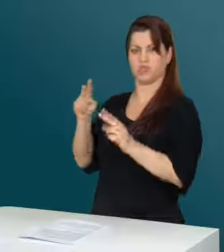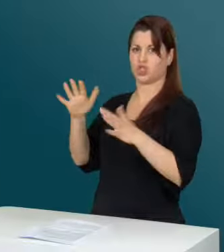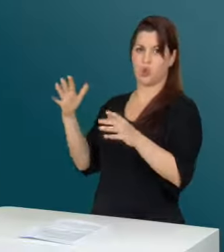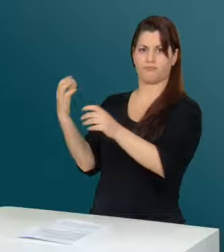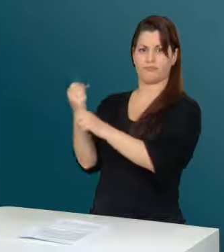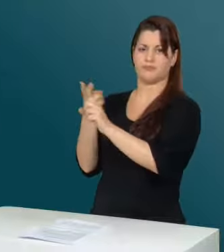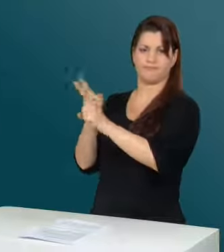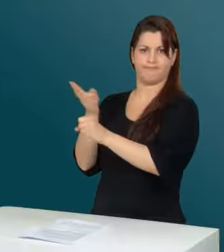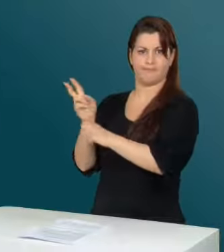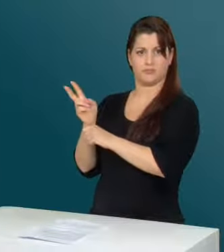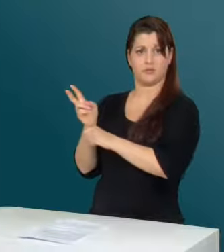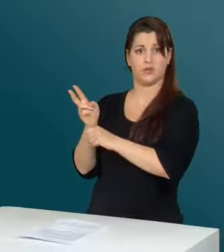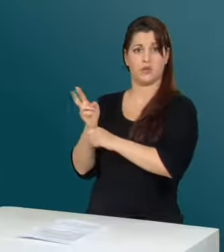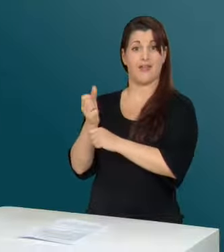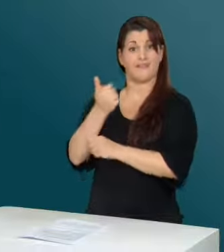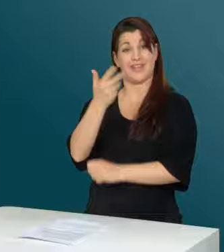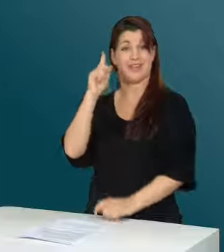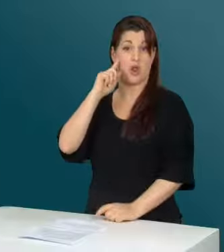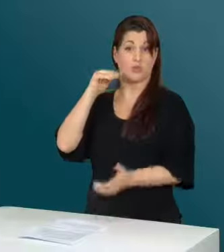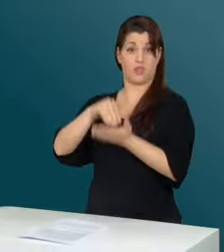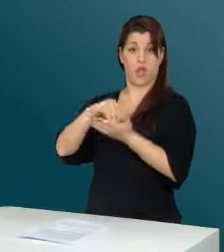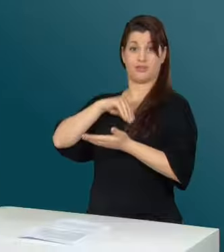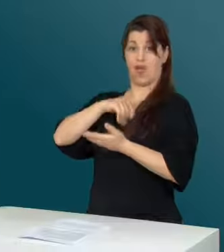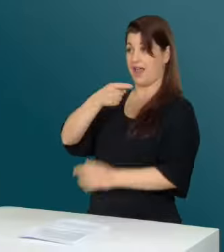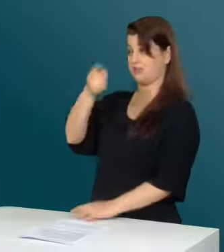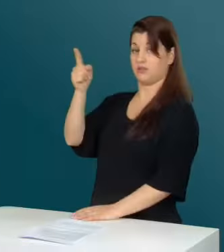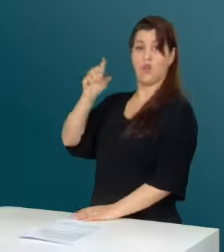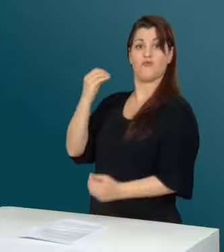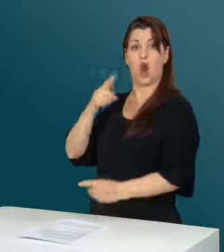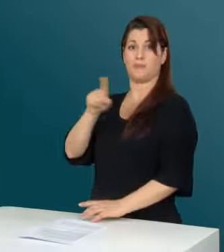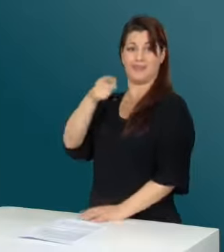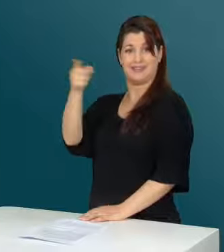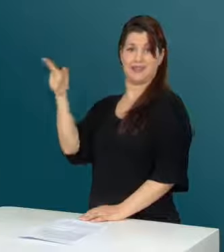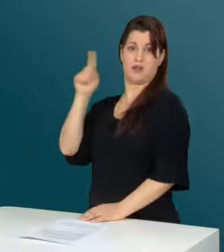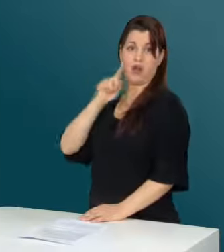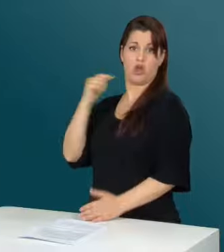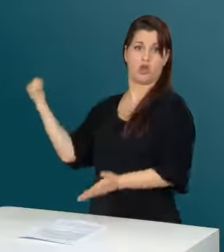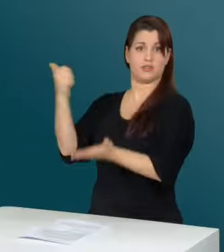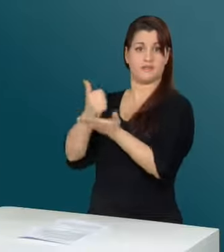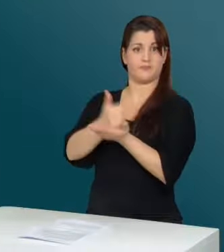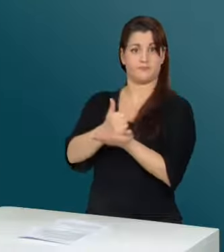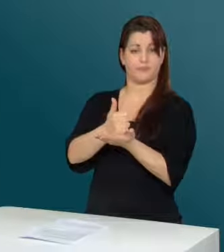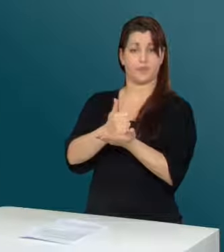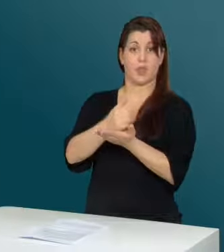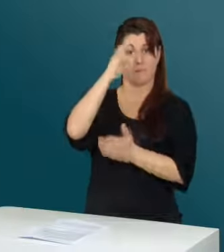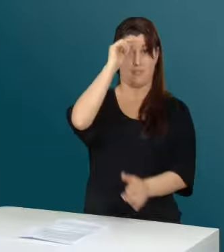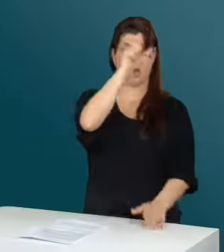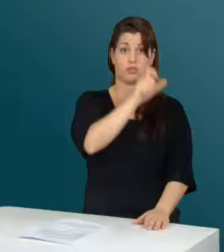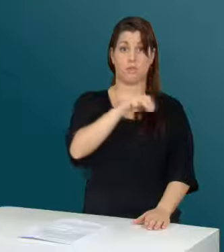Schauspielerin gebärdet nicht korrekt und Gehörlose merken sofort, dass sie keine Gehörlose ist. Es gibt doch genug talentierte Gehörlose, die